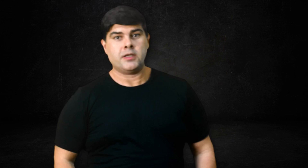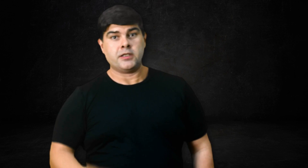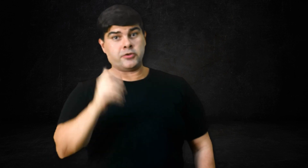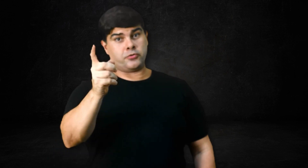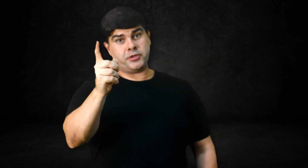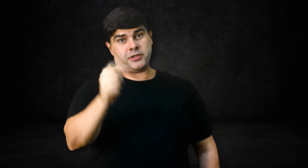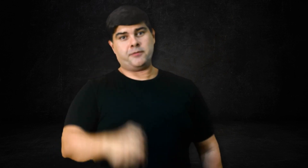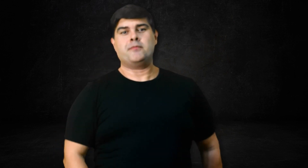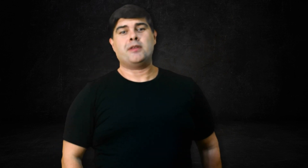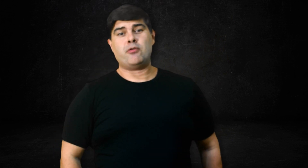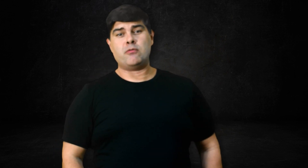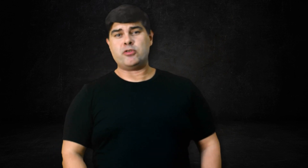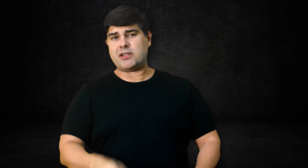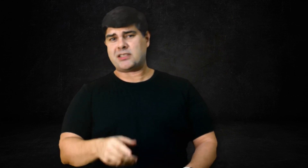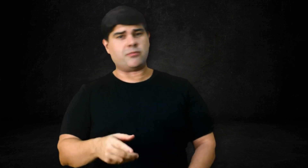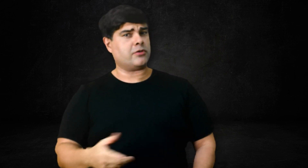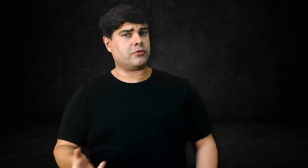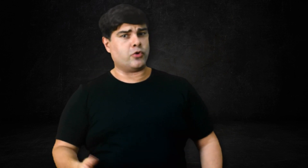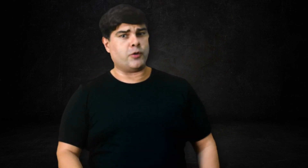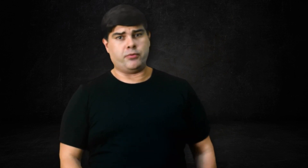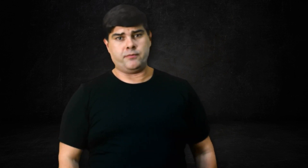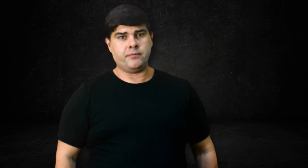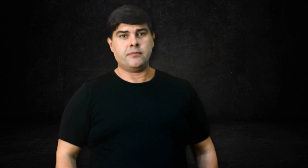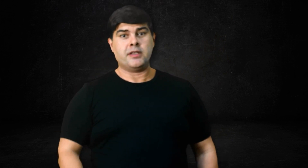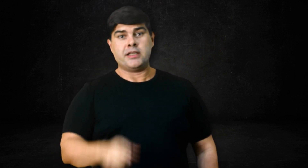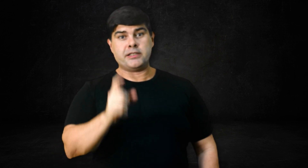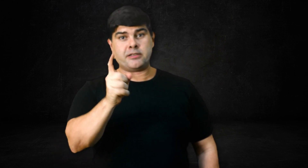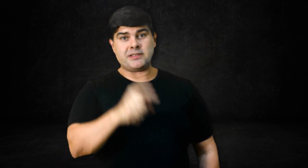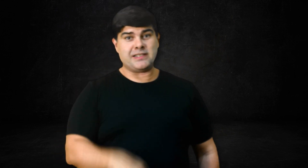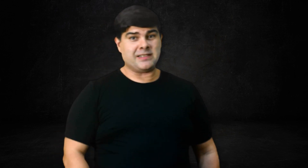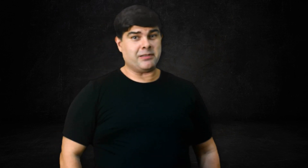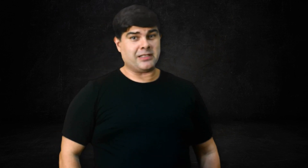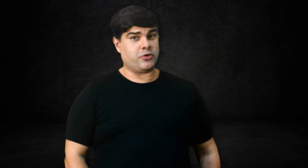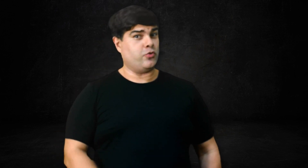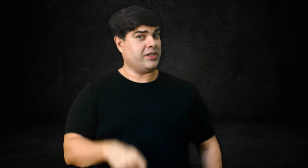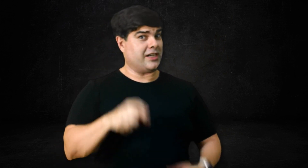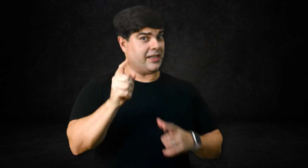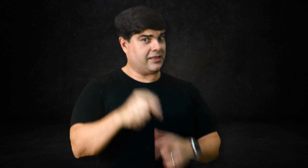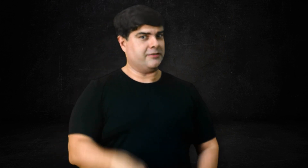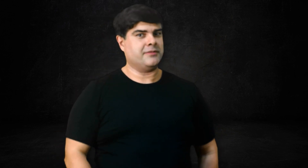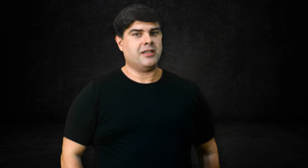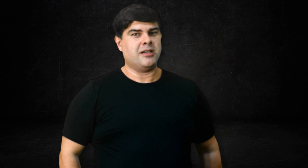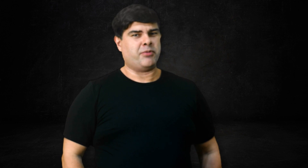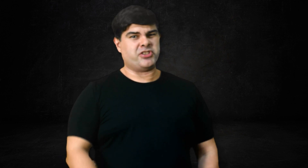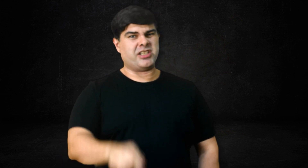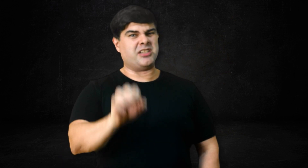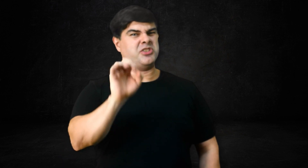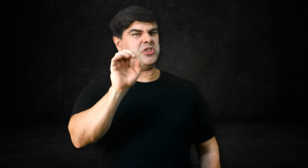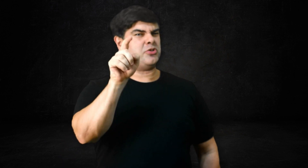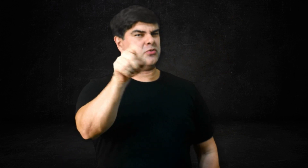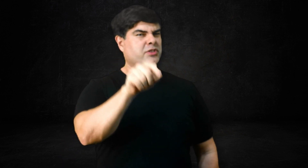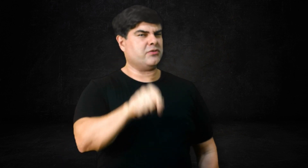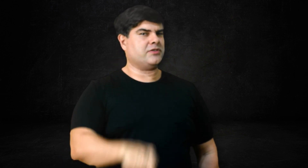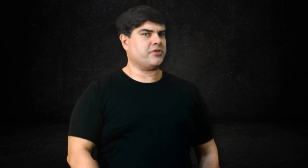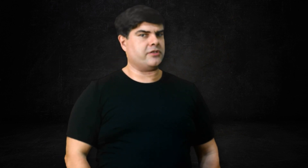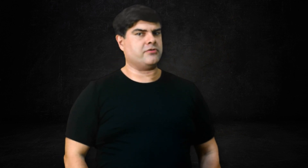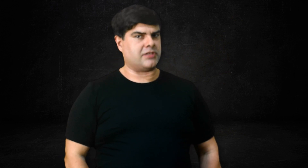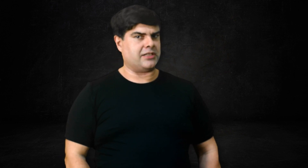Insulina é o hormônio mais anabólico do corpo, e ter uma sensibilidade ruim a ela pode estar destruindo os seus resultados,